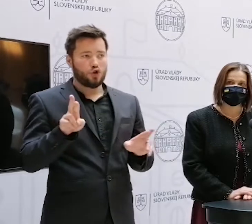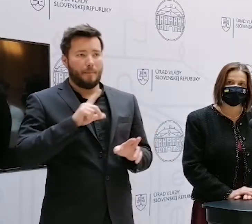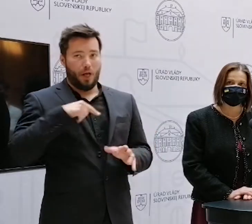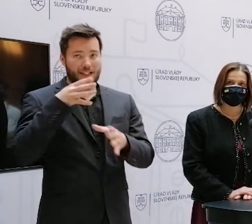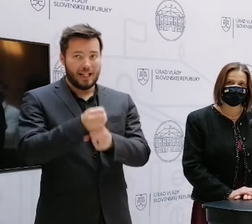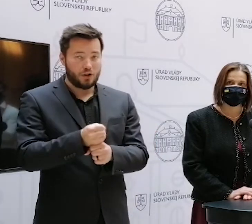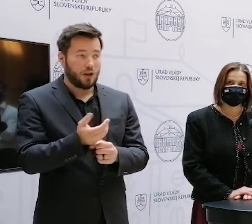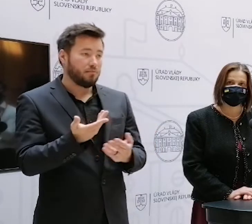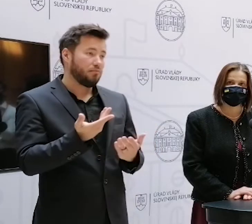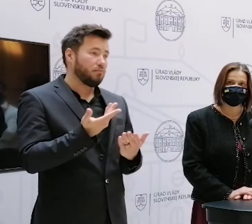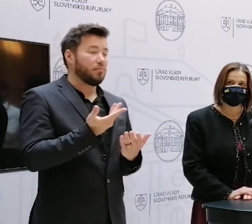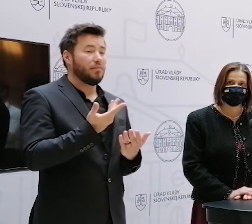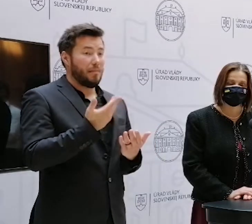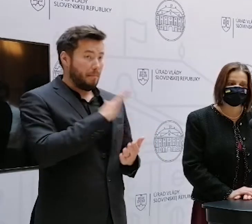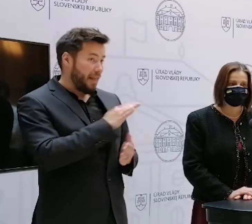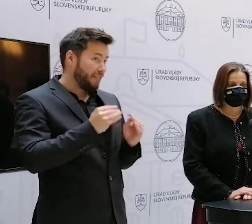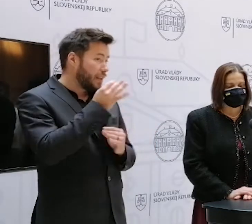spôsobom zatiaľ nebol zadržaný v prípade?